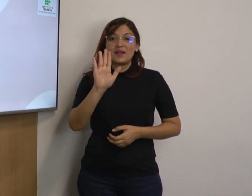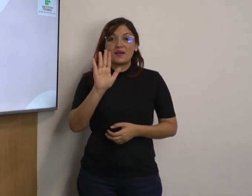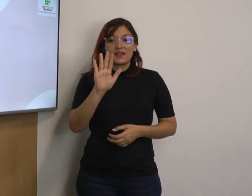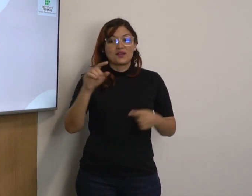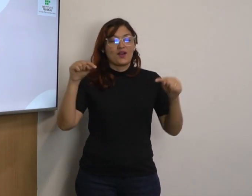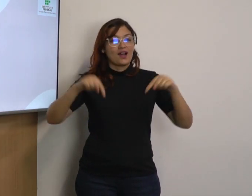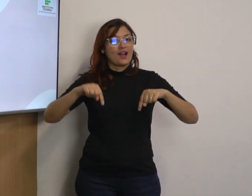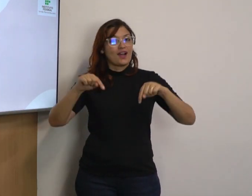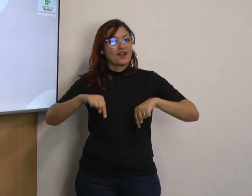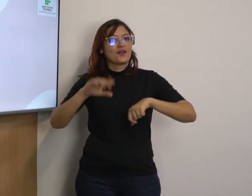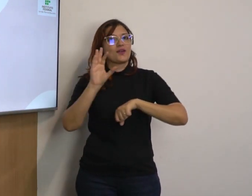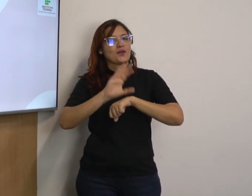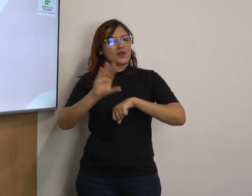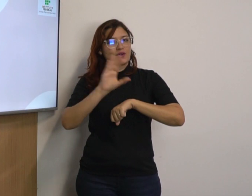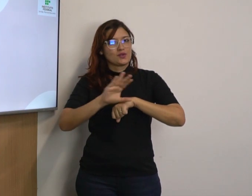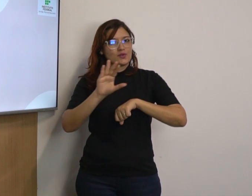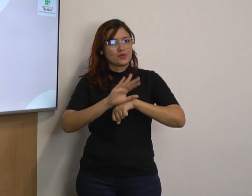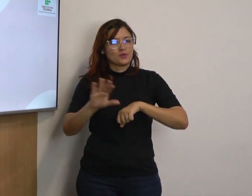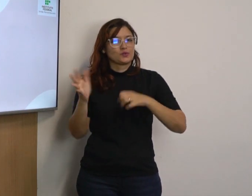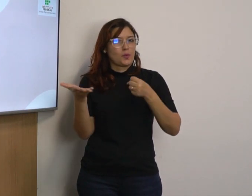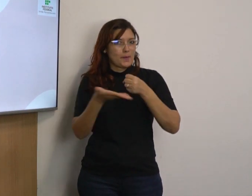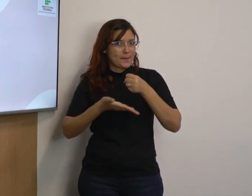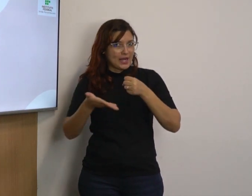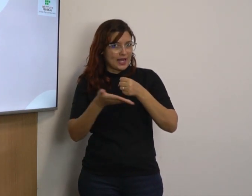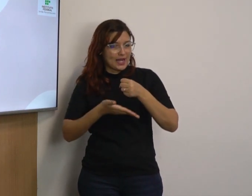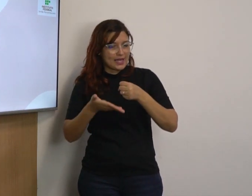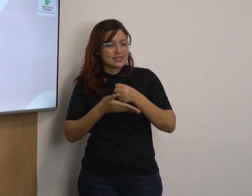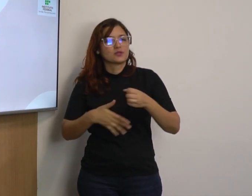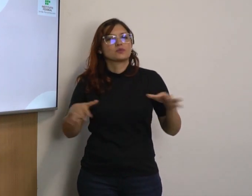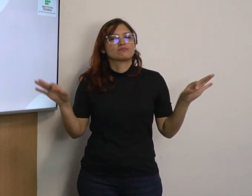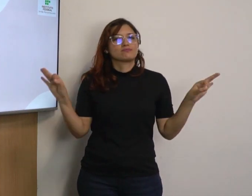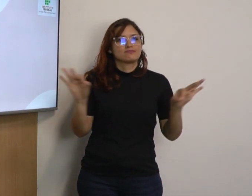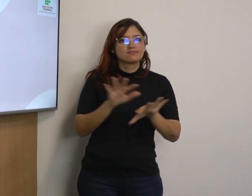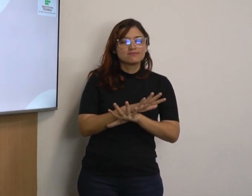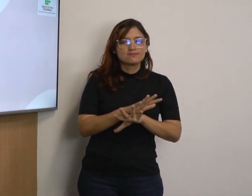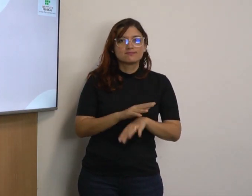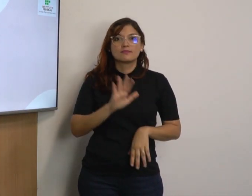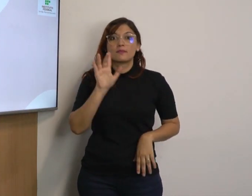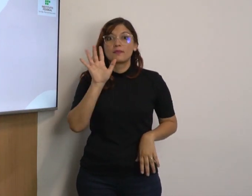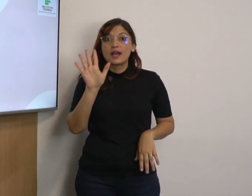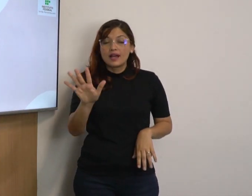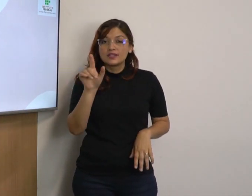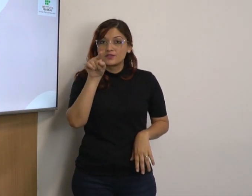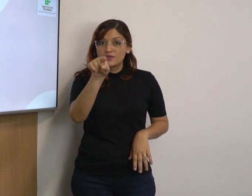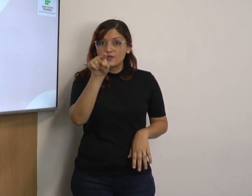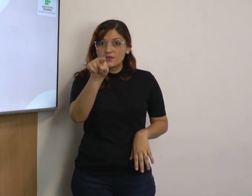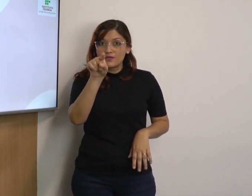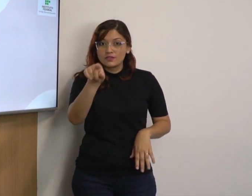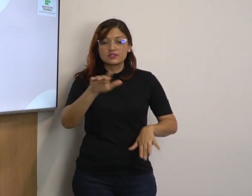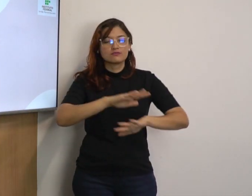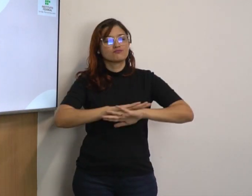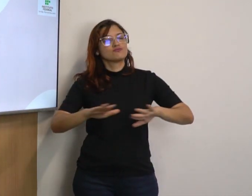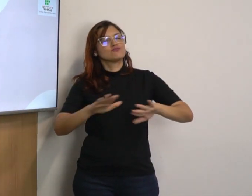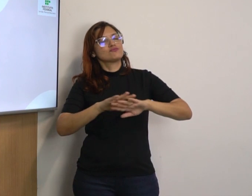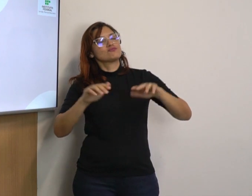Mas esse é o curso básico e terminando esse curso,